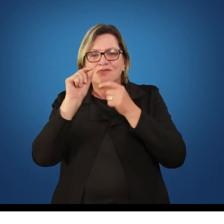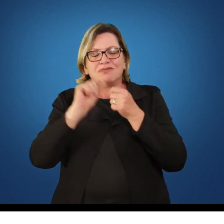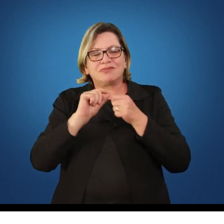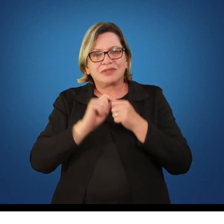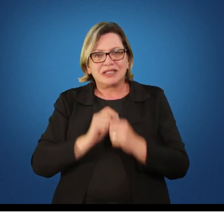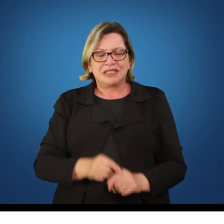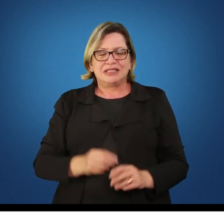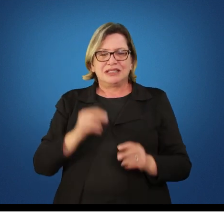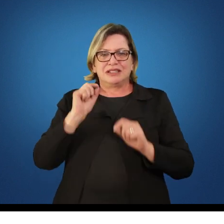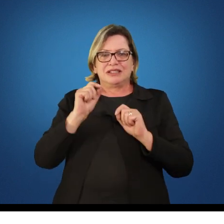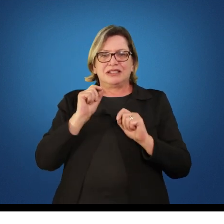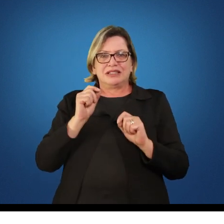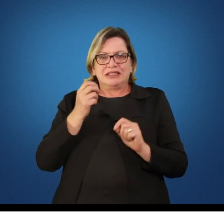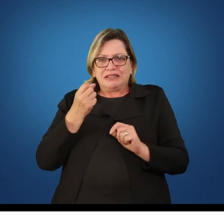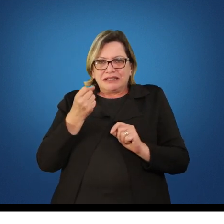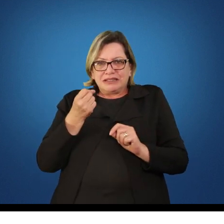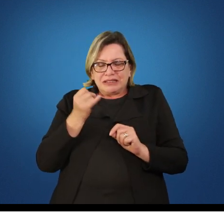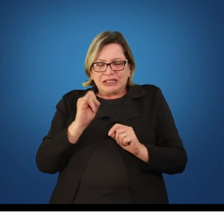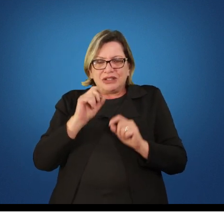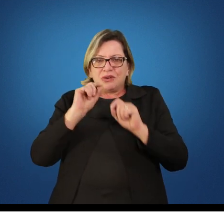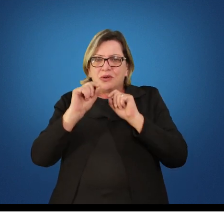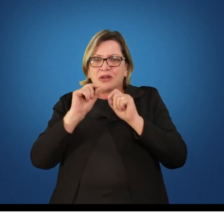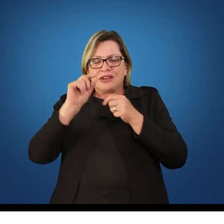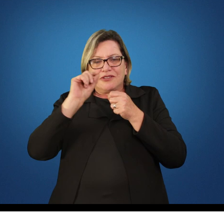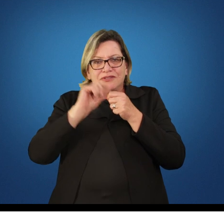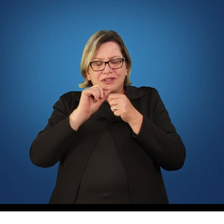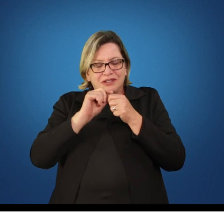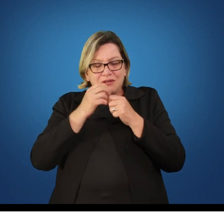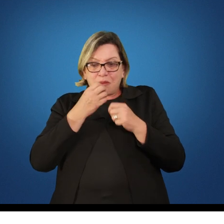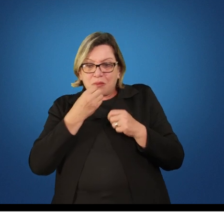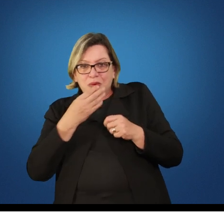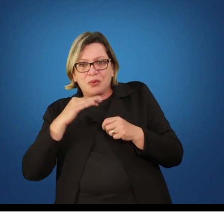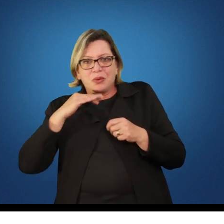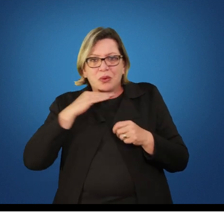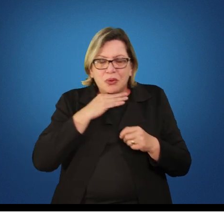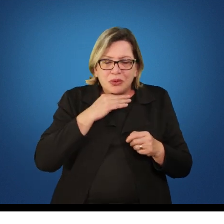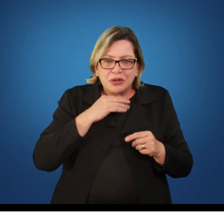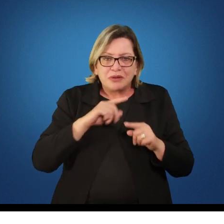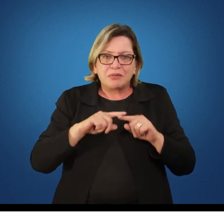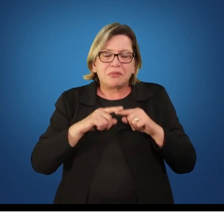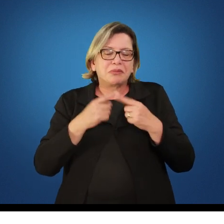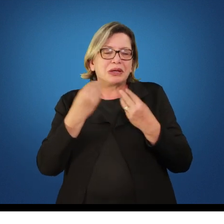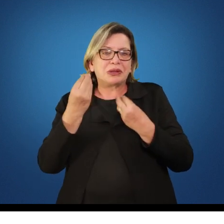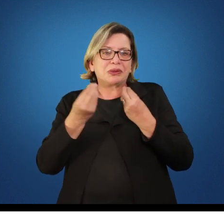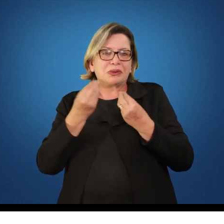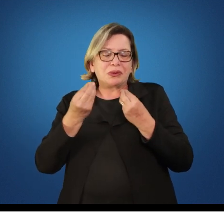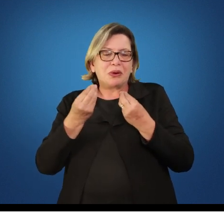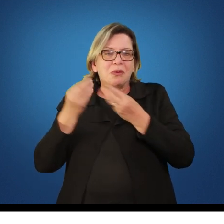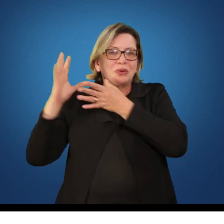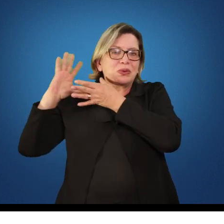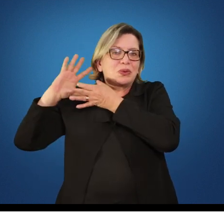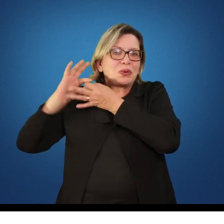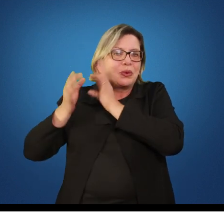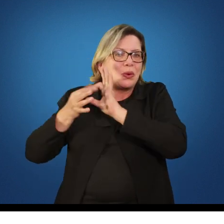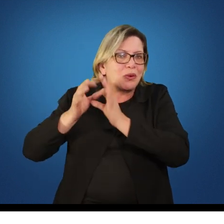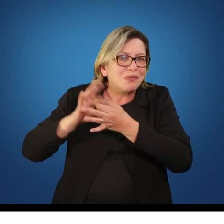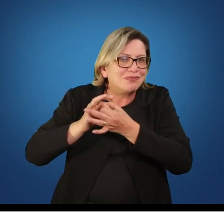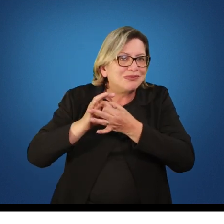aquilo que praticou está sendo benéfico não só para ele mas como para todo o contexto social no caso a escola